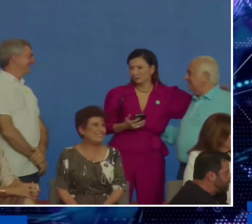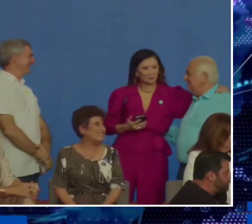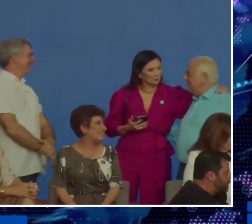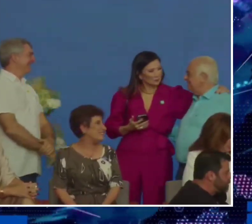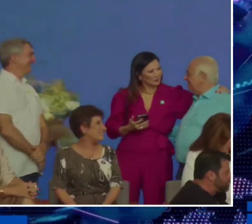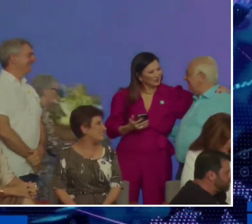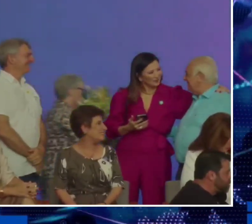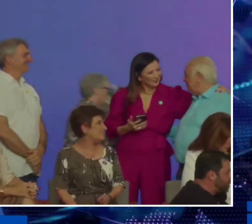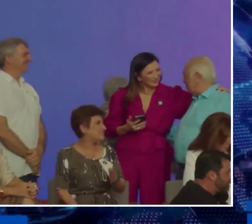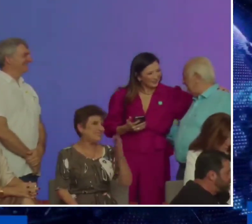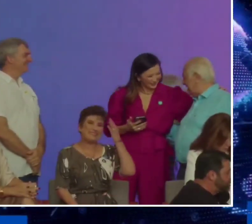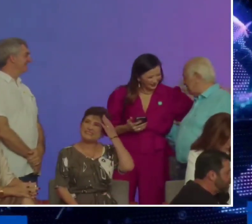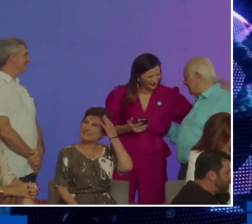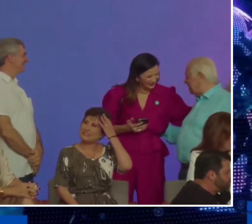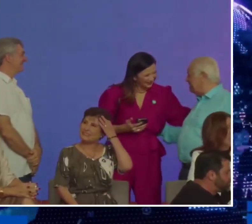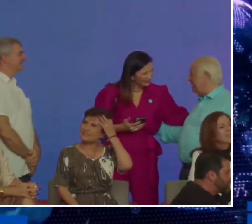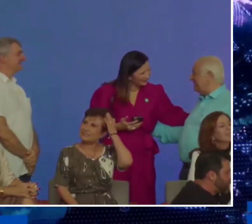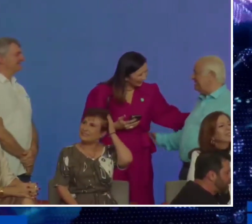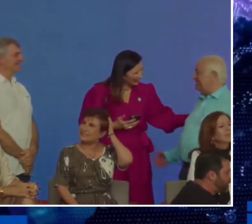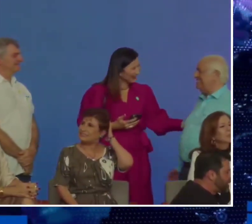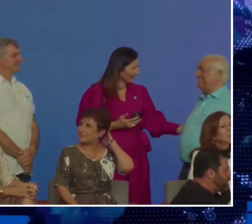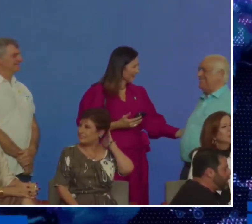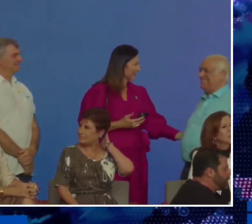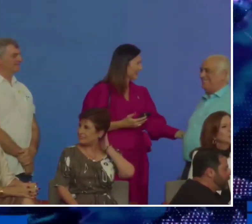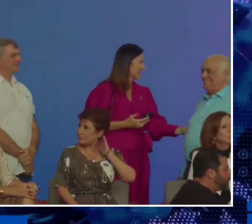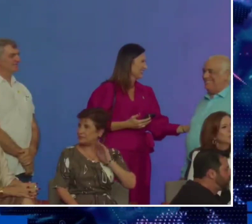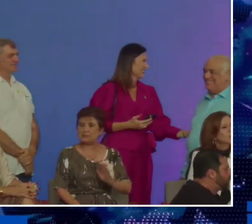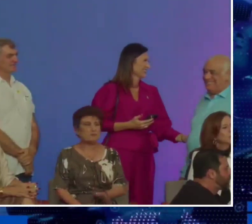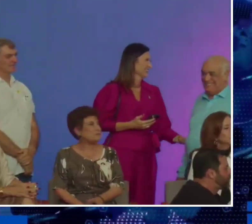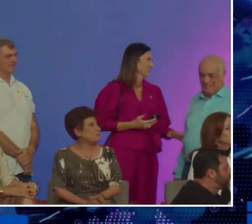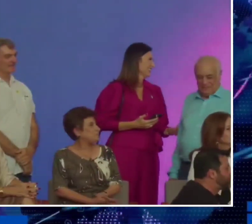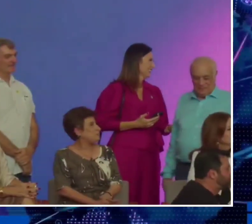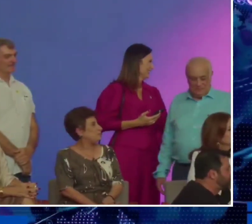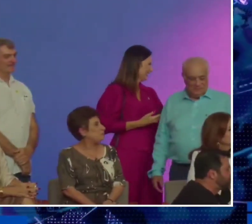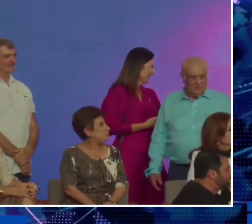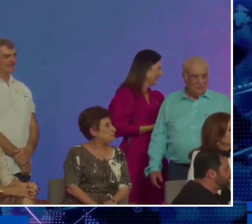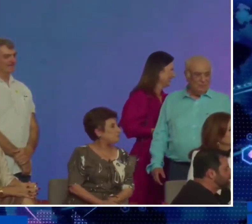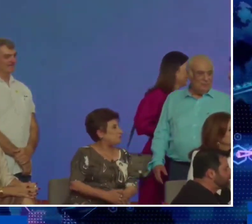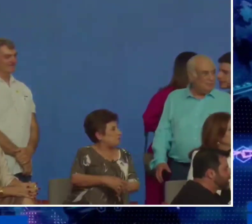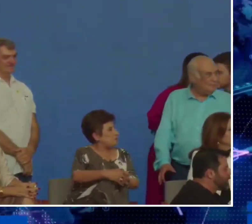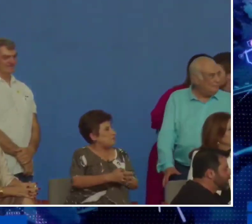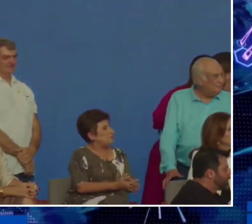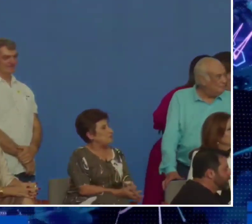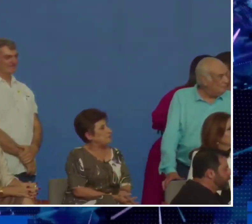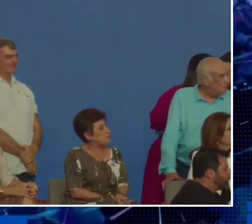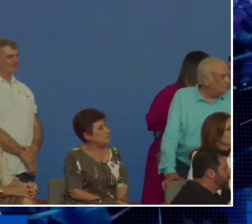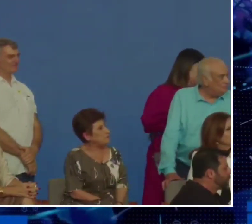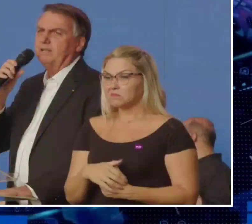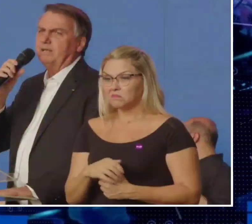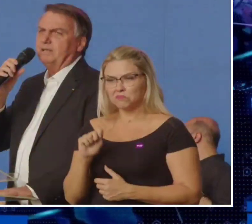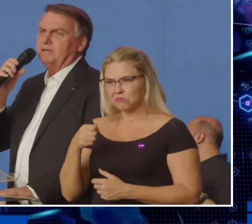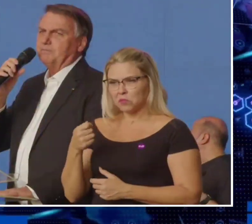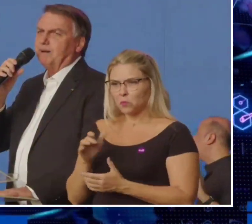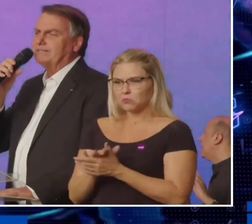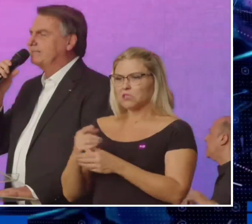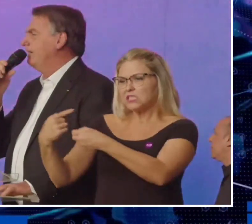Levanta o braço, Renato. E com o Tarcísio será essa região